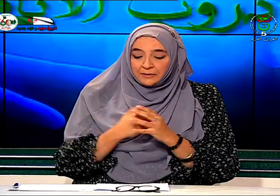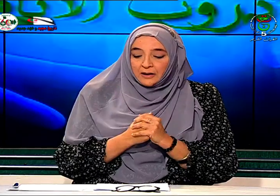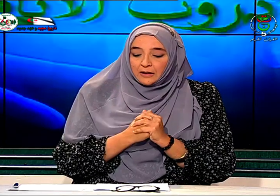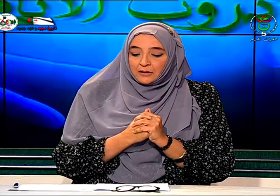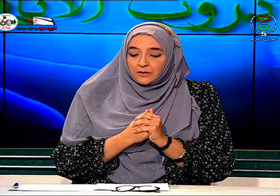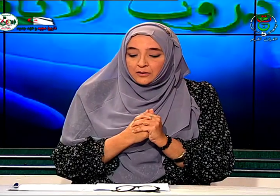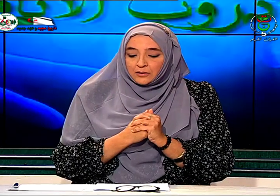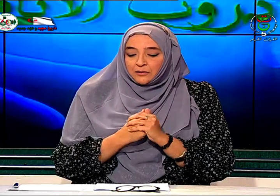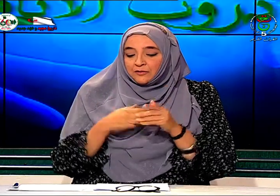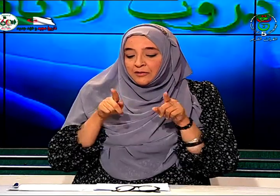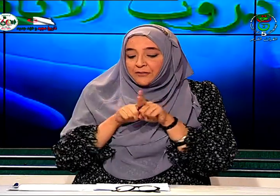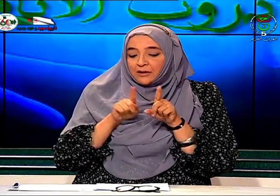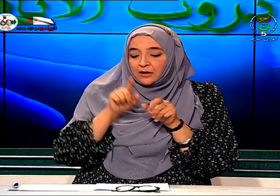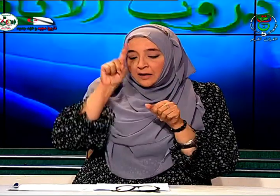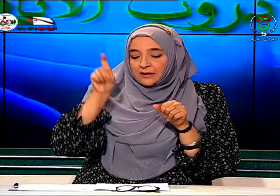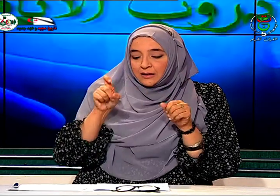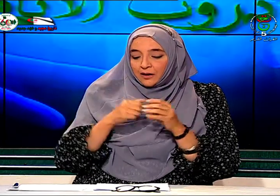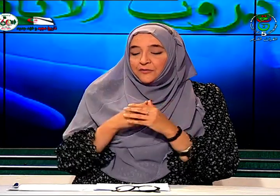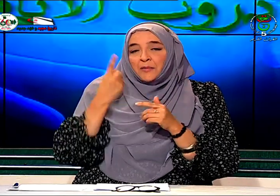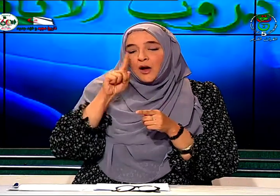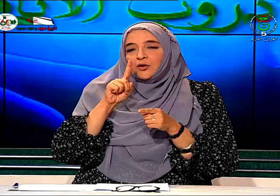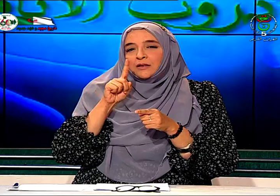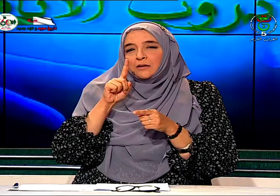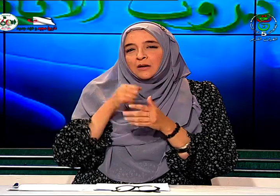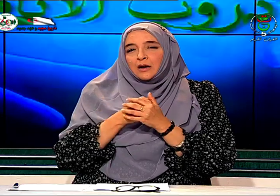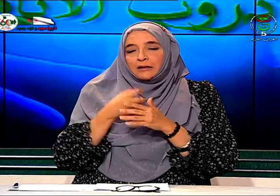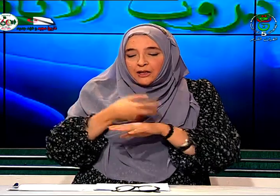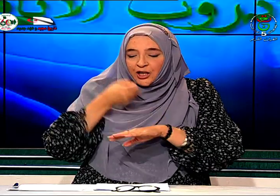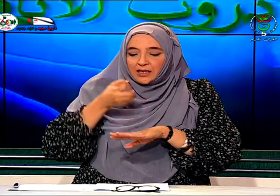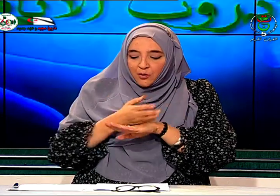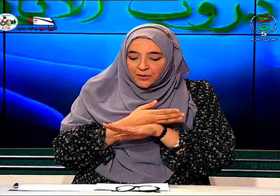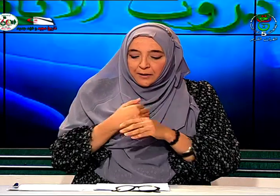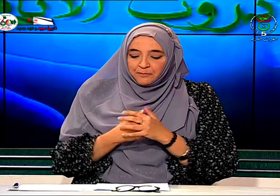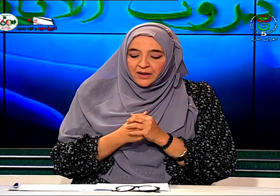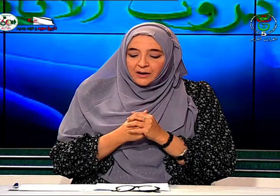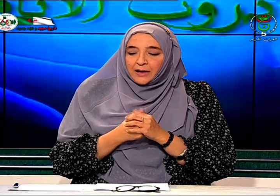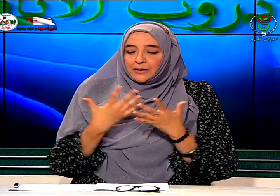نفس الأسئلة فيما يخص التشخيص المبكر يعني